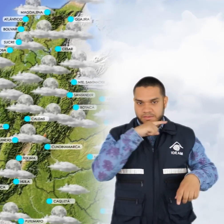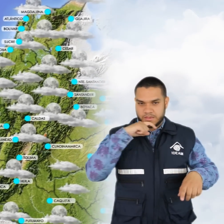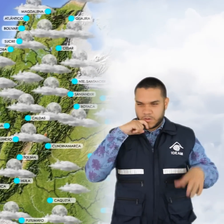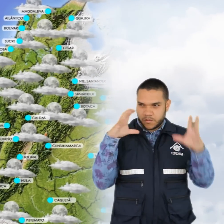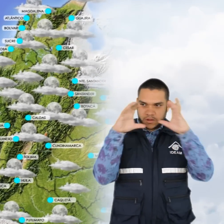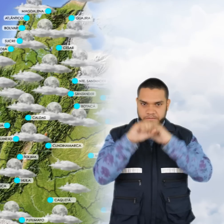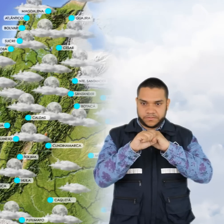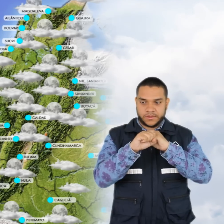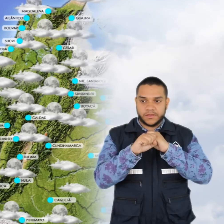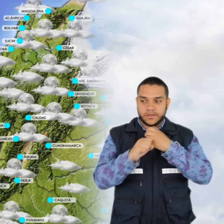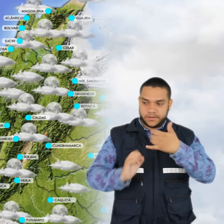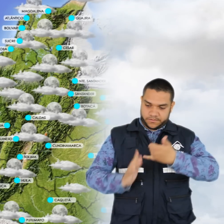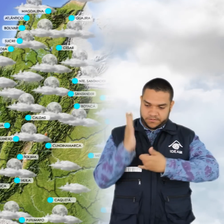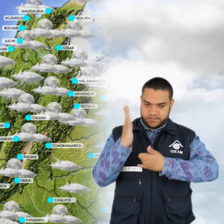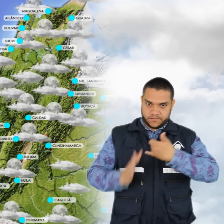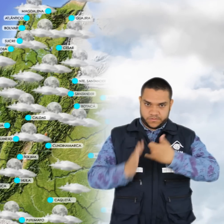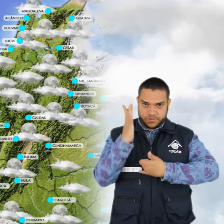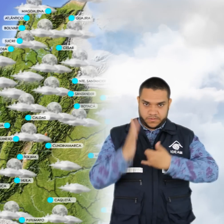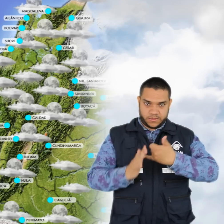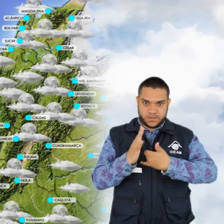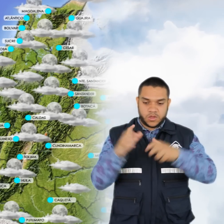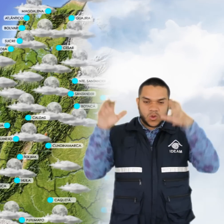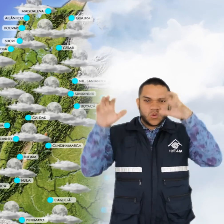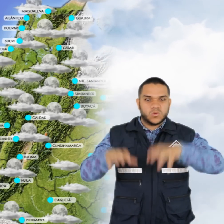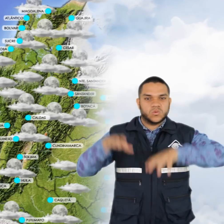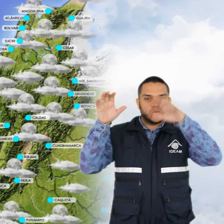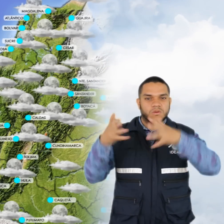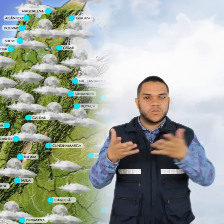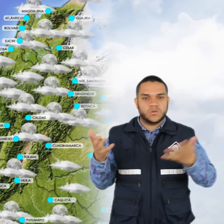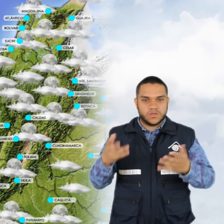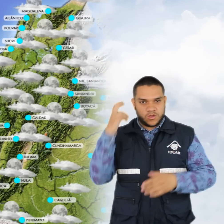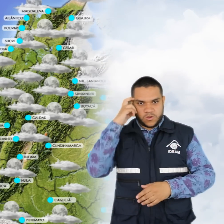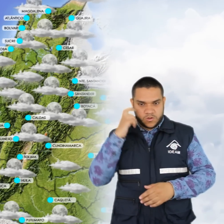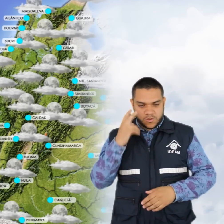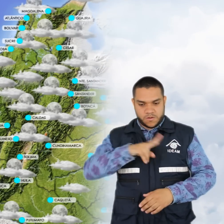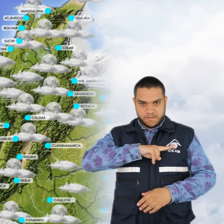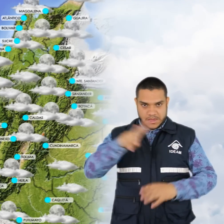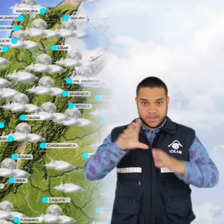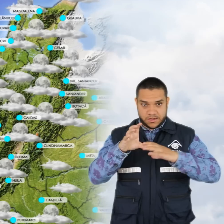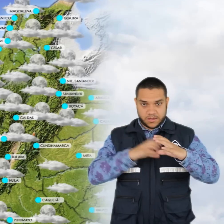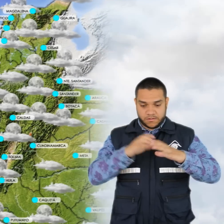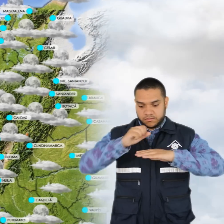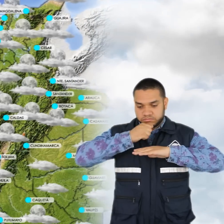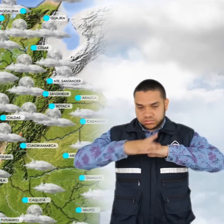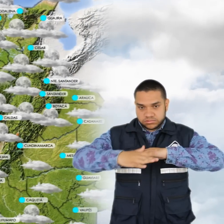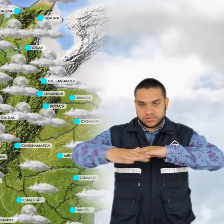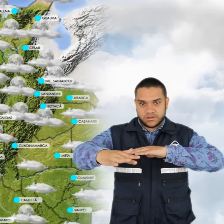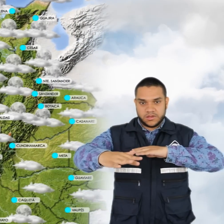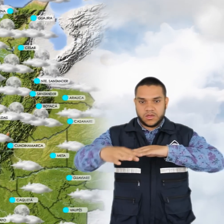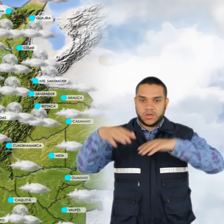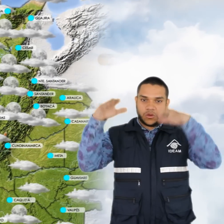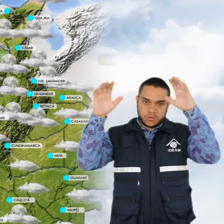noche. En la región pacífica, condiciones de lluvia, especialmente en las costas de Chocó, Valle y Cauca, condiciones de lluvia